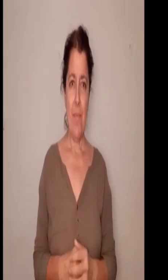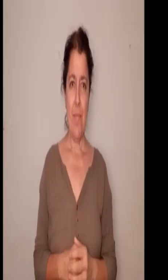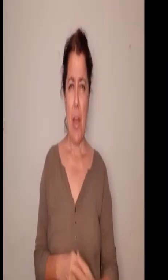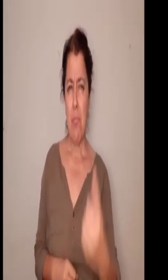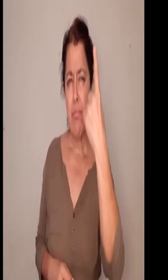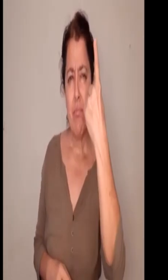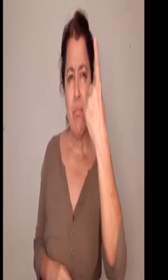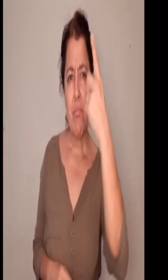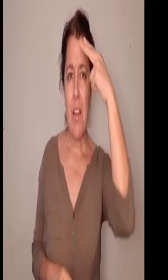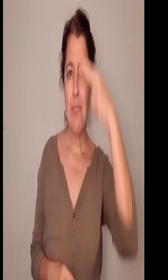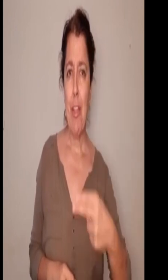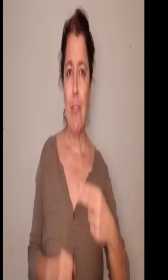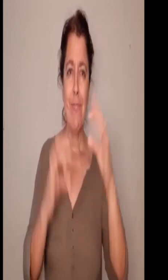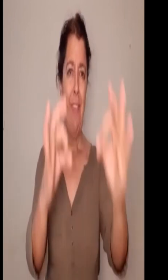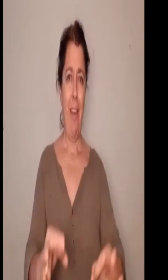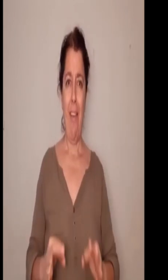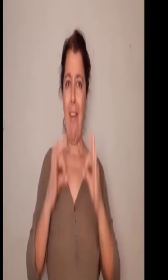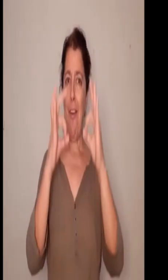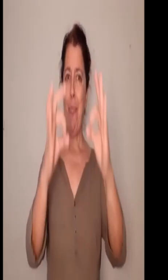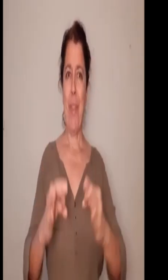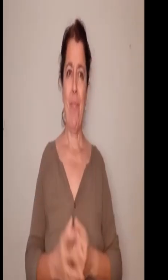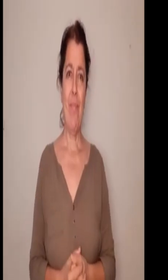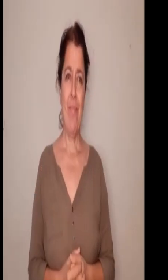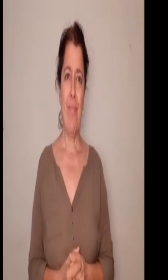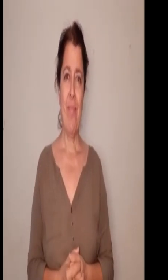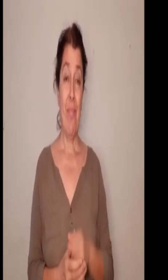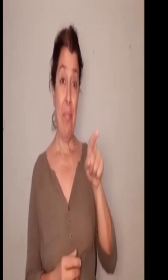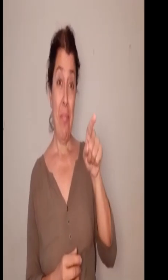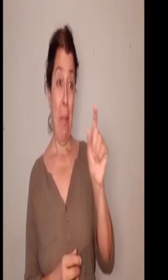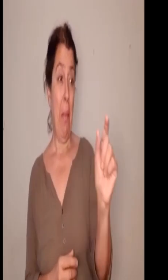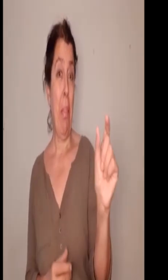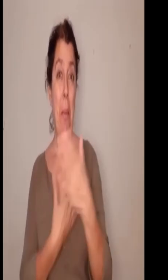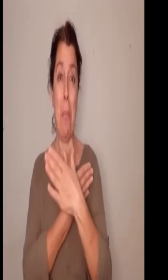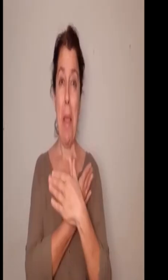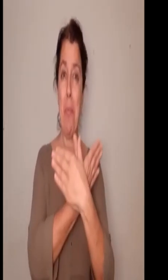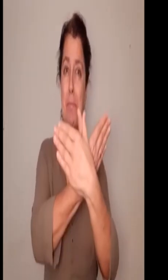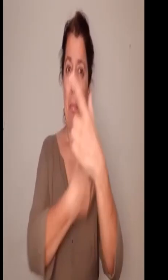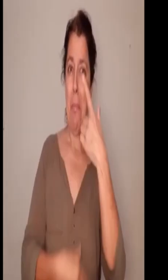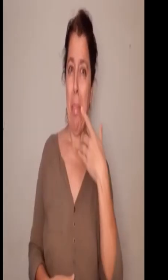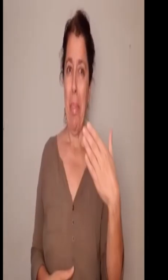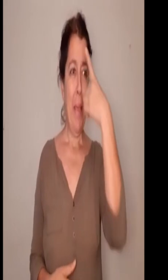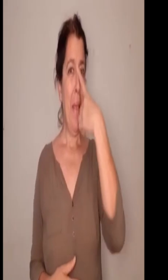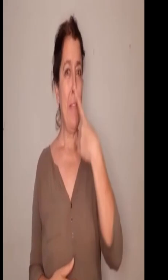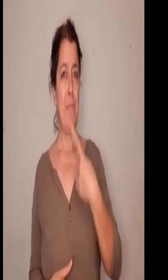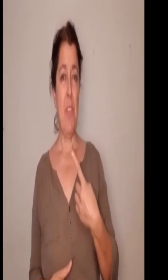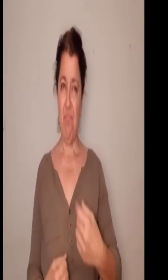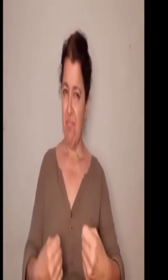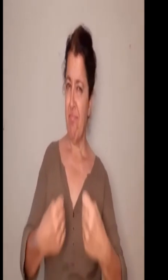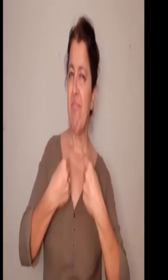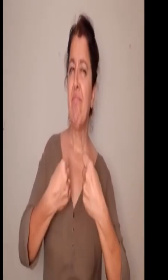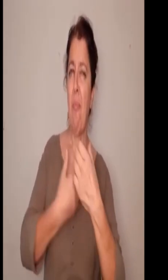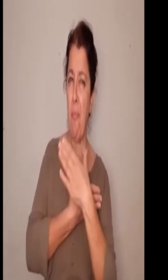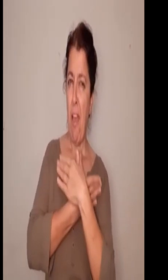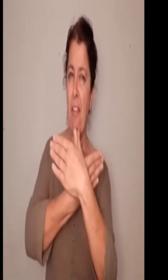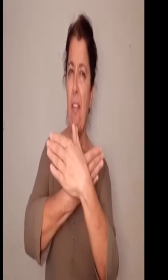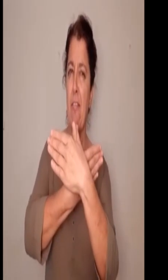Por pequeño que parezca tu gesto Las mariposas volarán contra